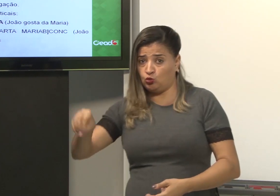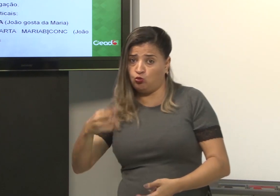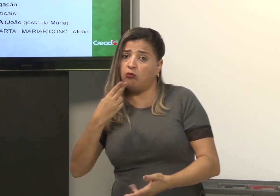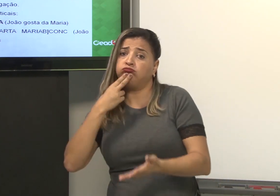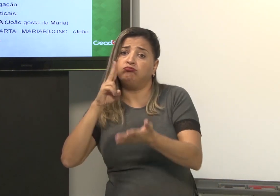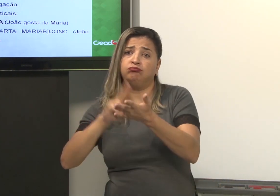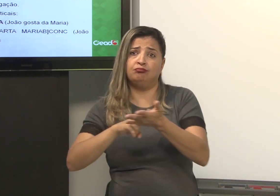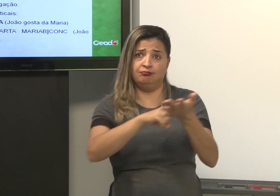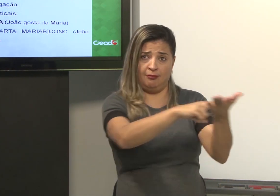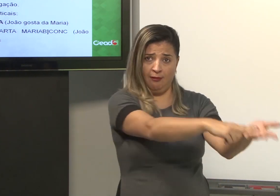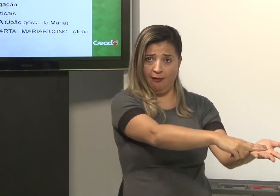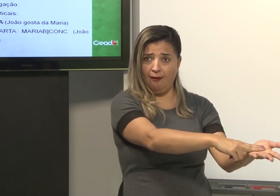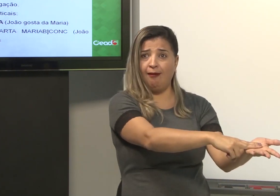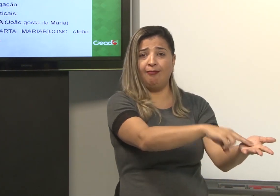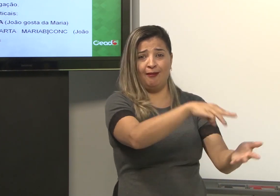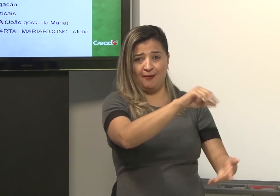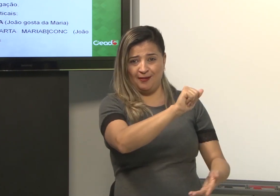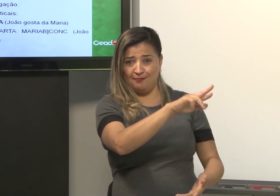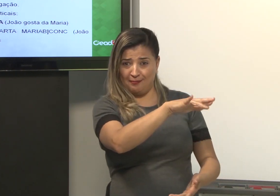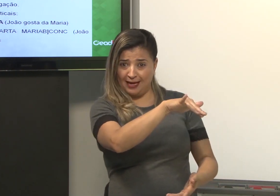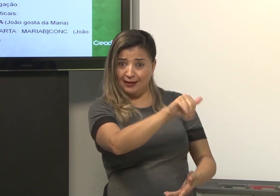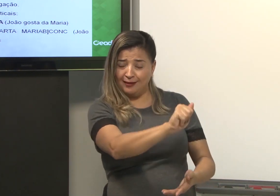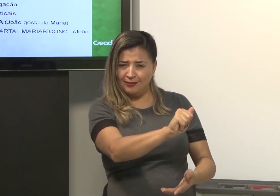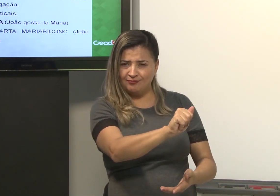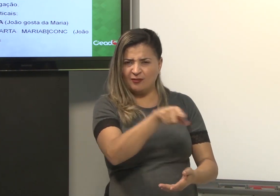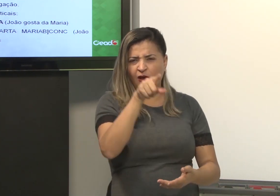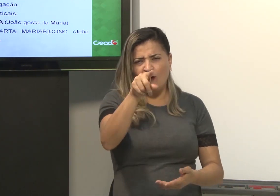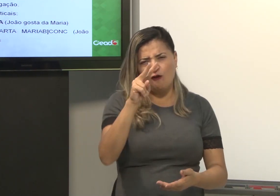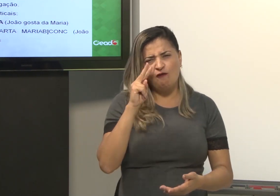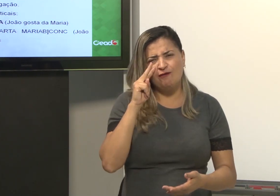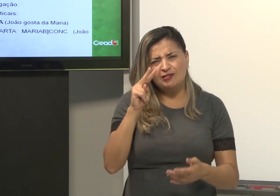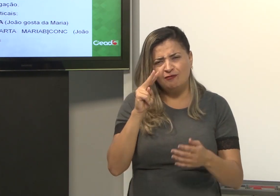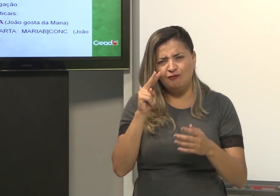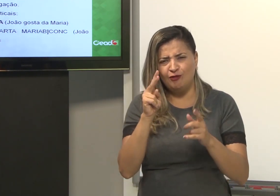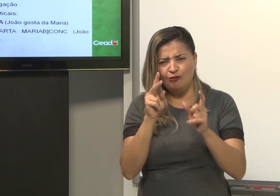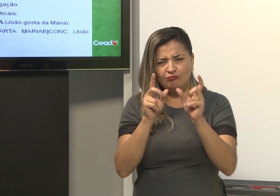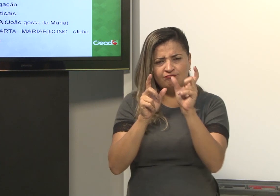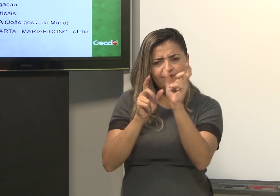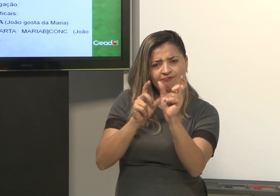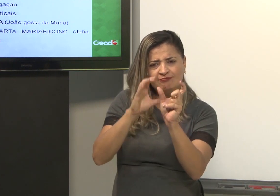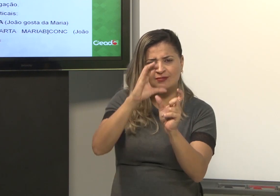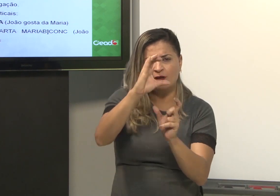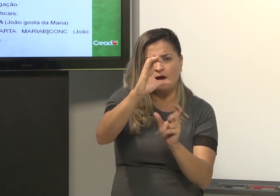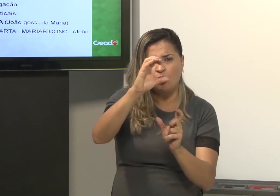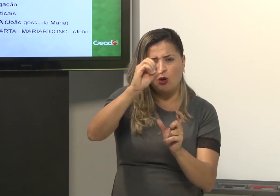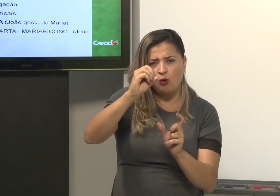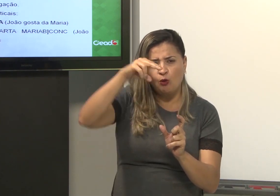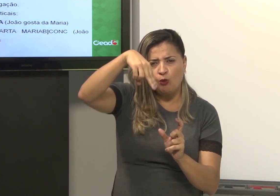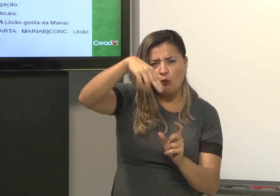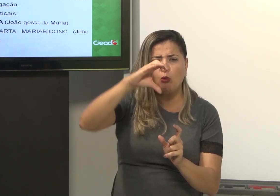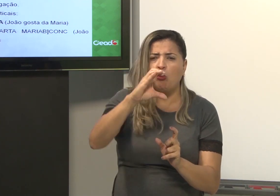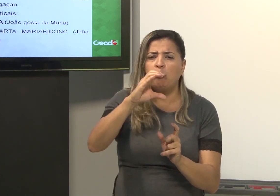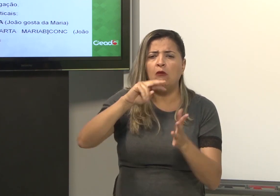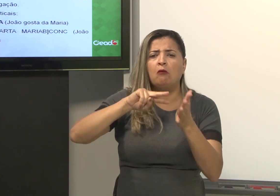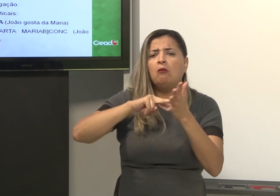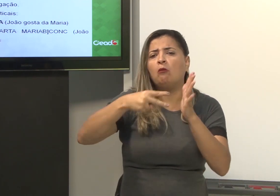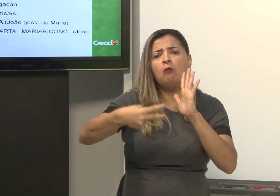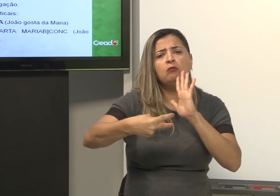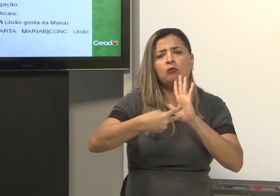Ou, João enviou uma carta para Maria. Então, você viu o que tem ali?